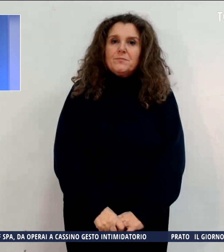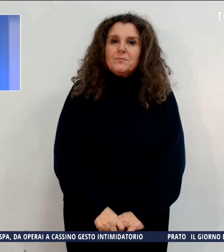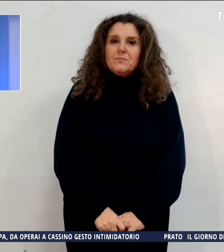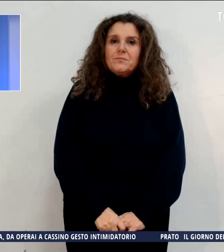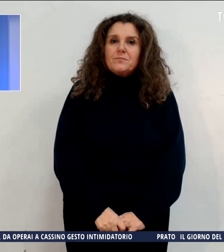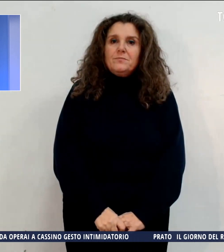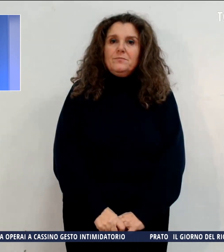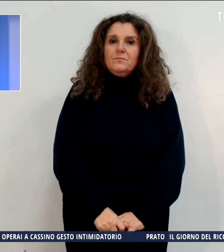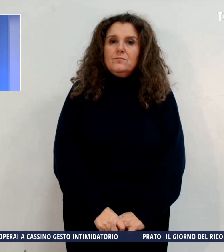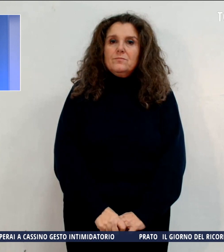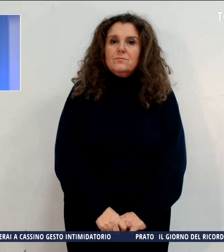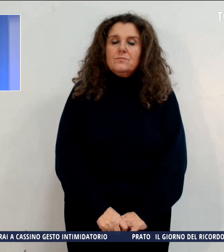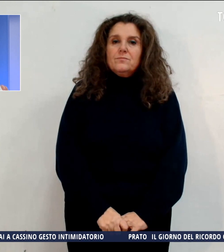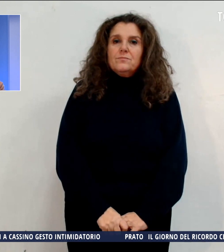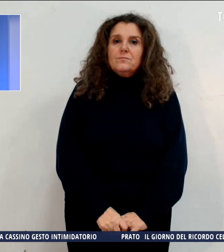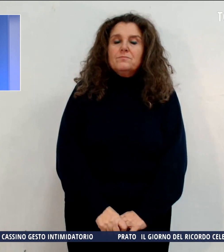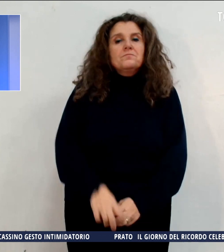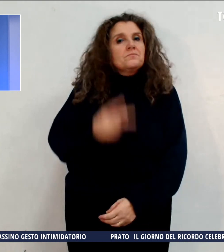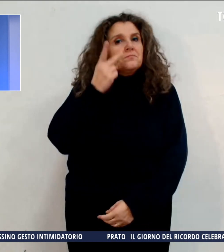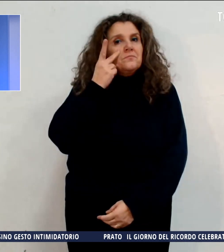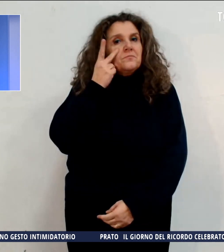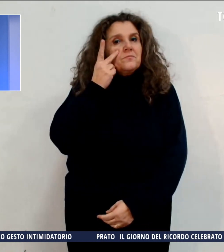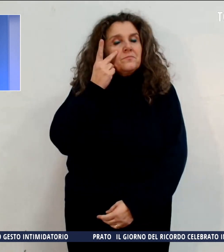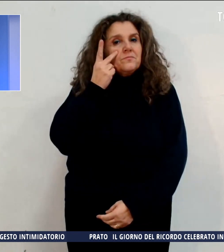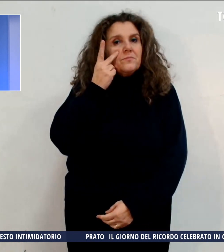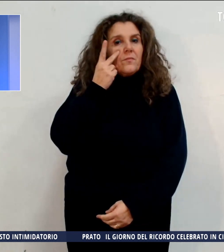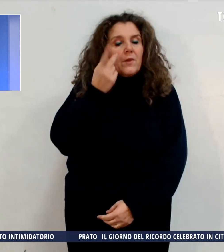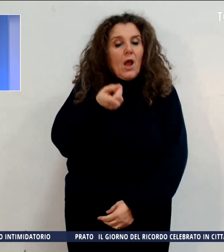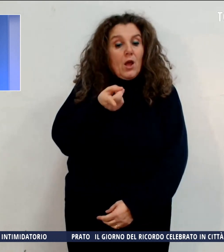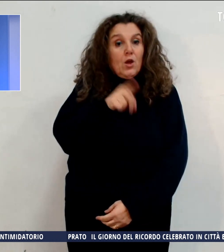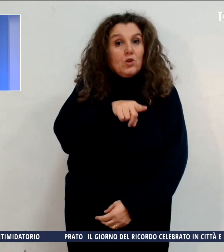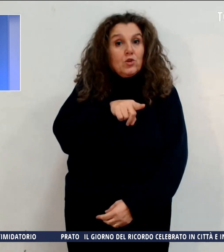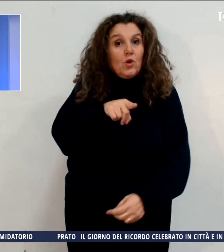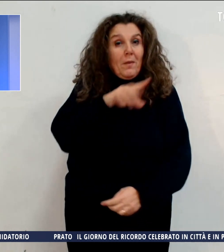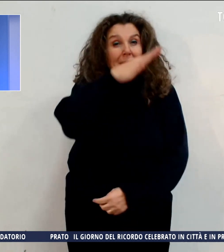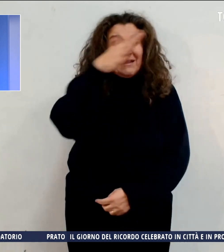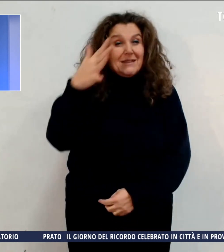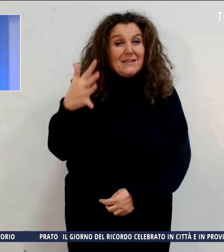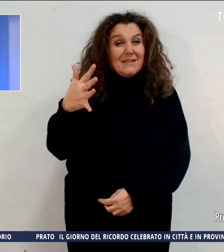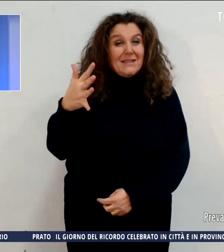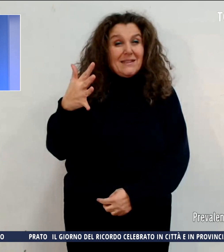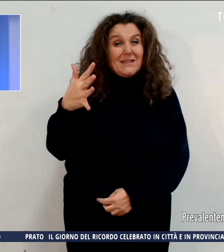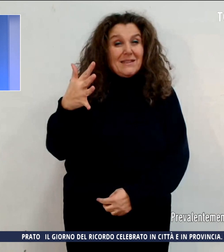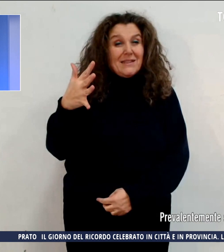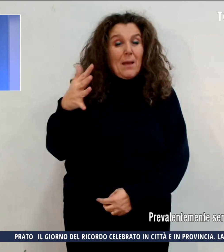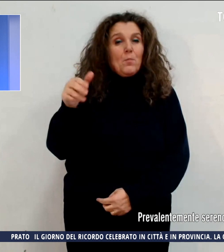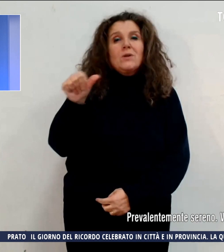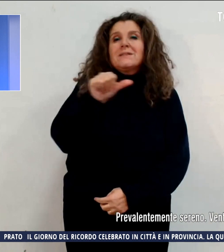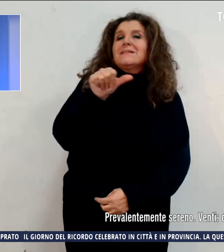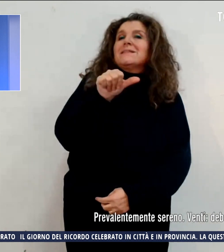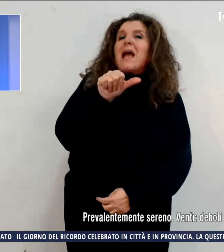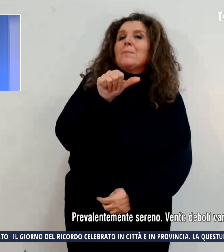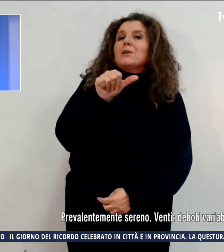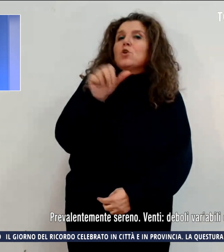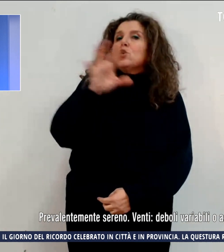E prima di concludere uno sguardo alle previsioni del tempo per domani sabato in Toscana,